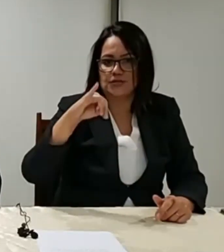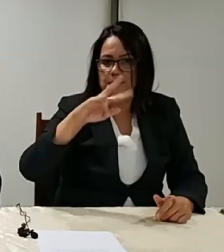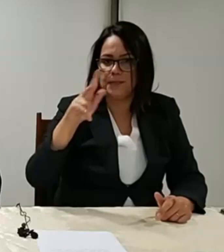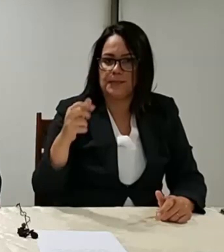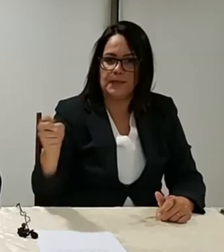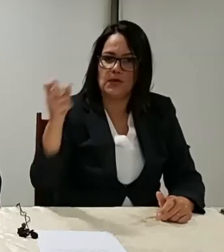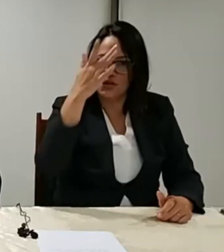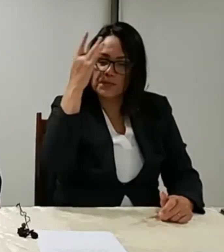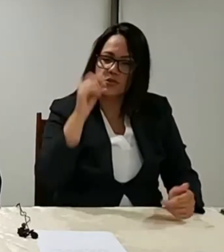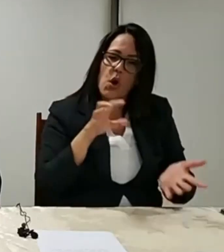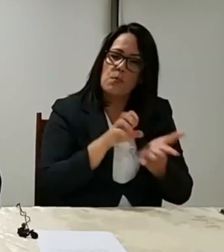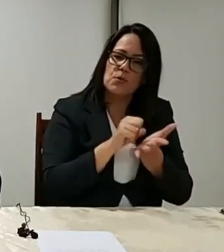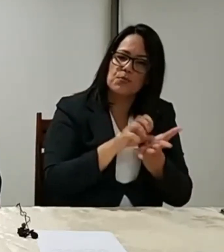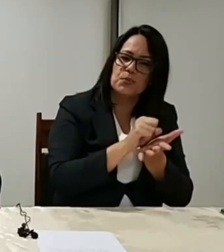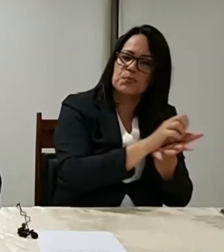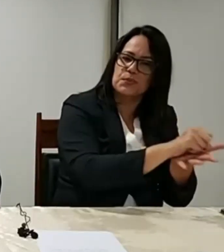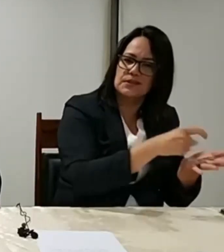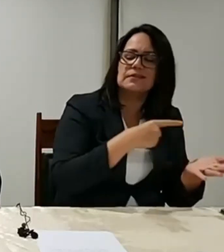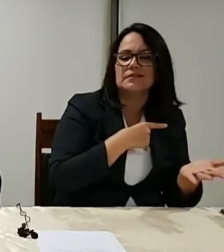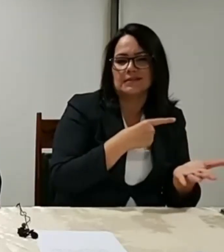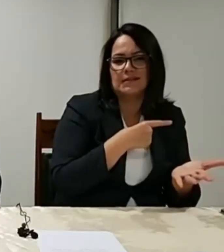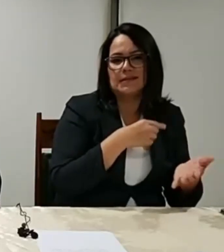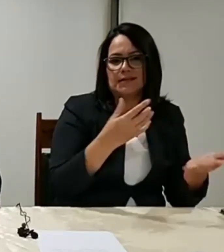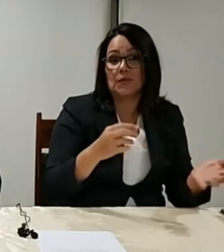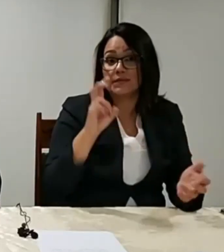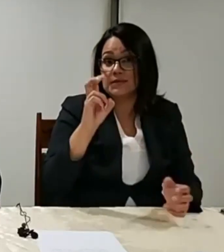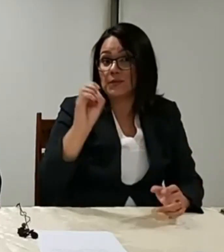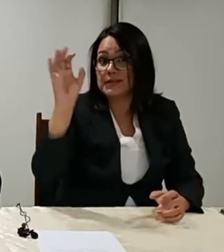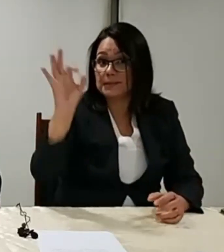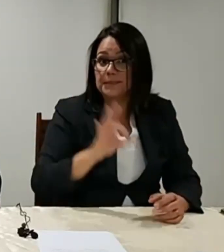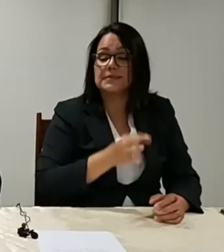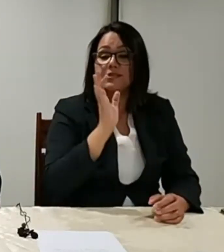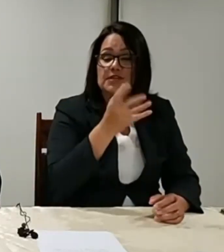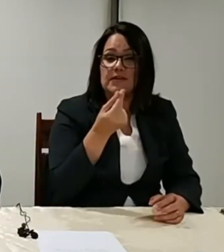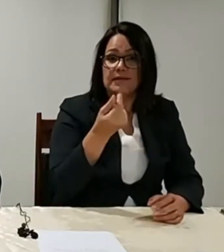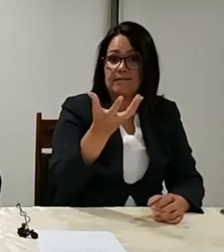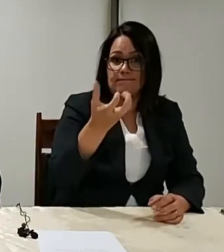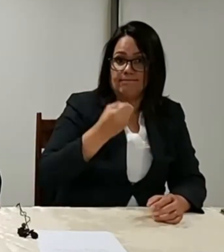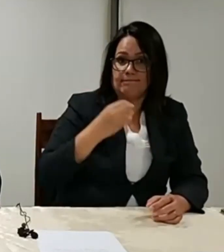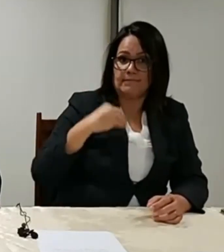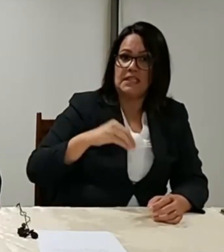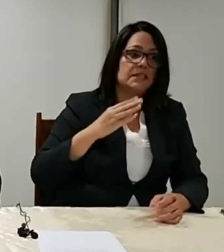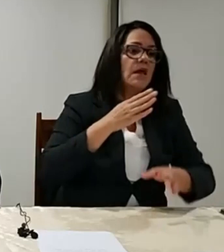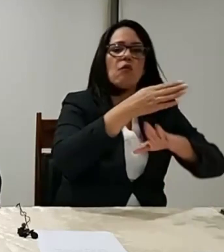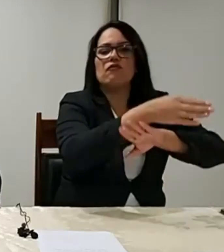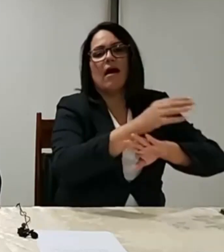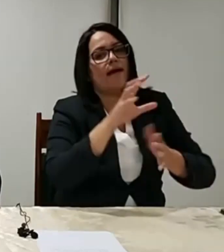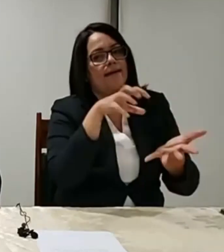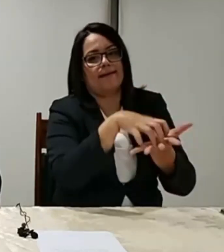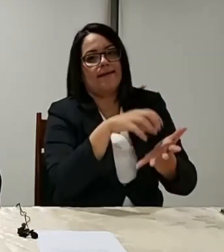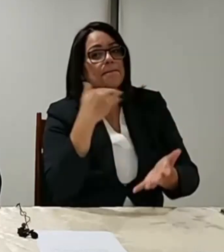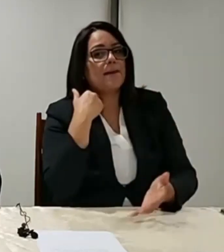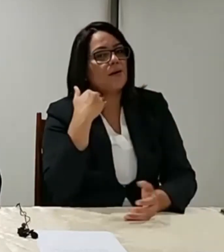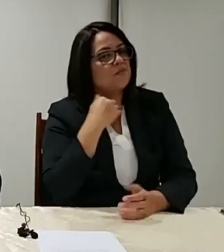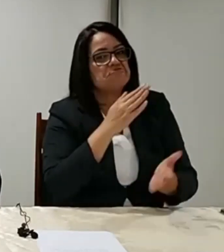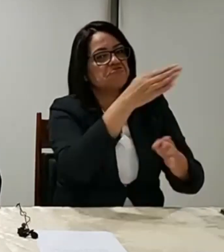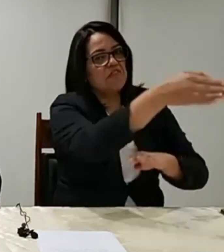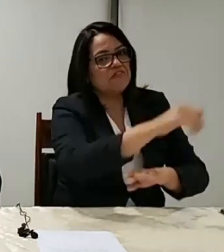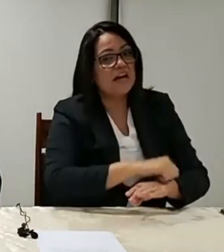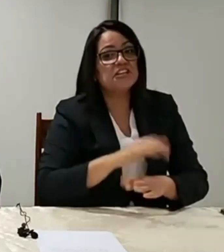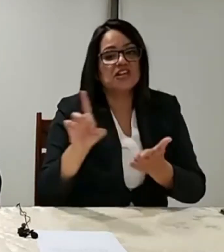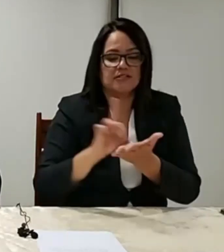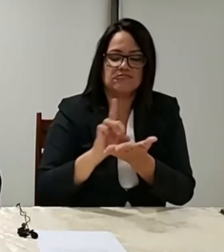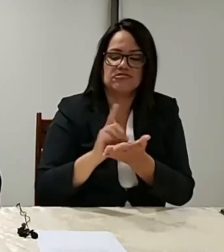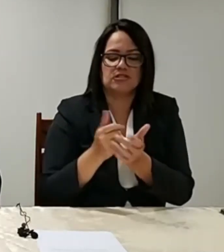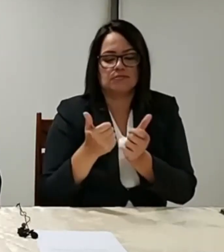para finalizar? Metade das pessoas que receberão o auxílio nem irão às agências. Agora foram nove